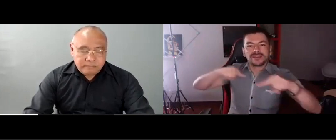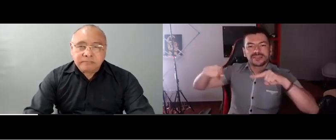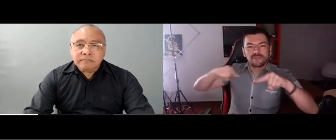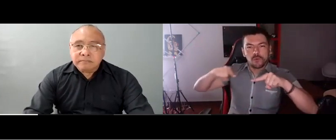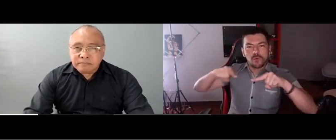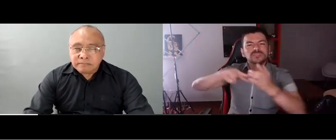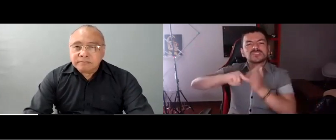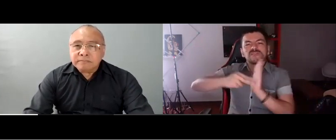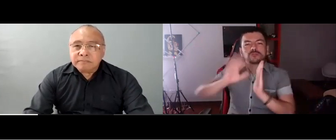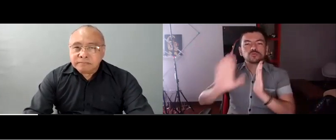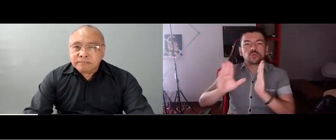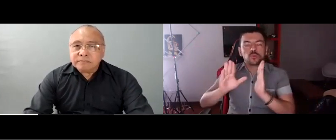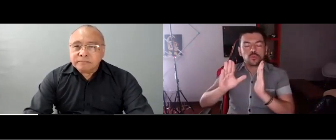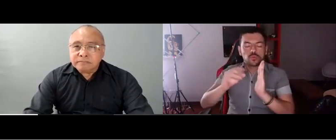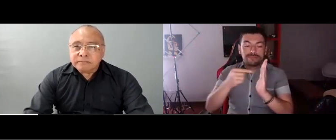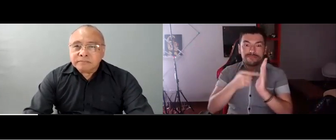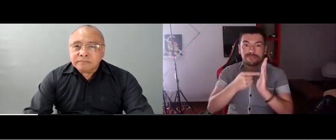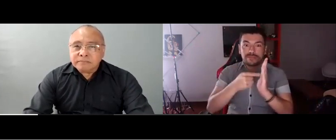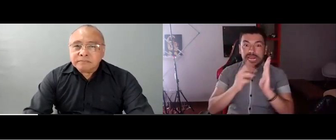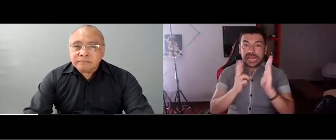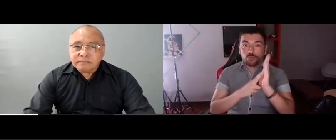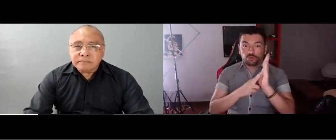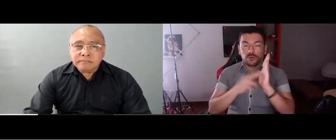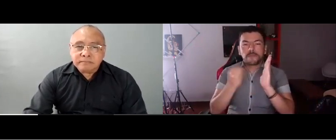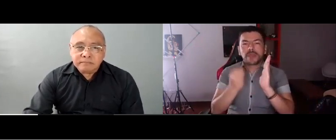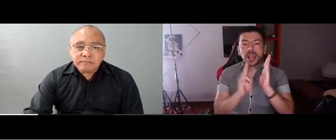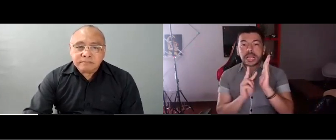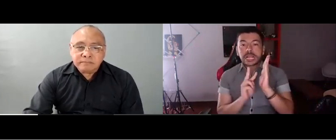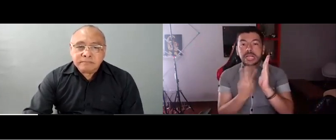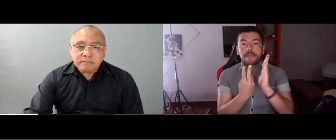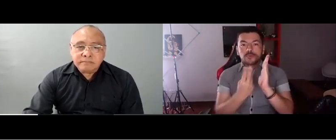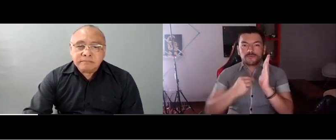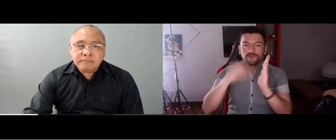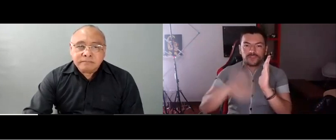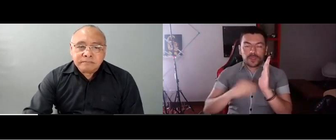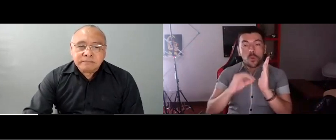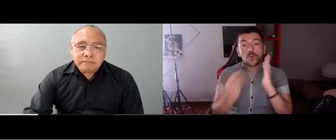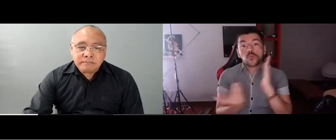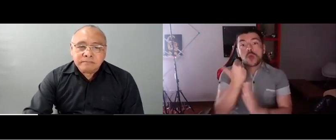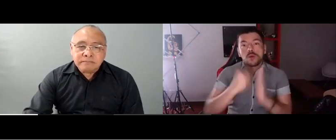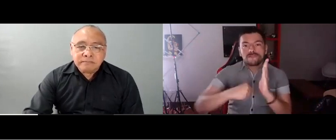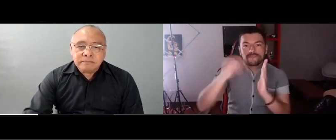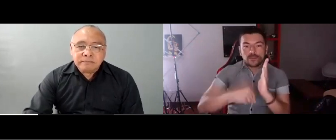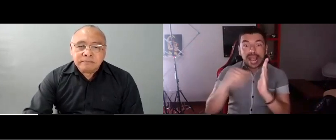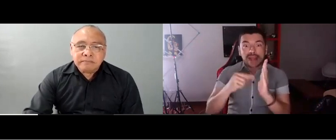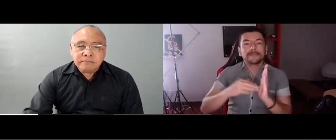tiene algo que se llama el acto administrativo. ¿Qué es un acto administrativo? Un acto